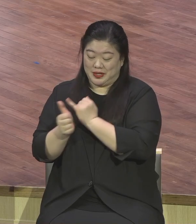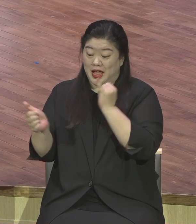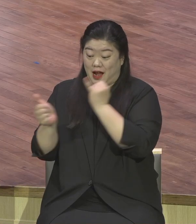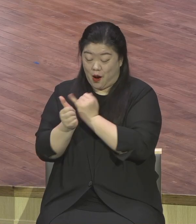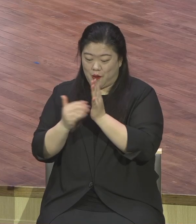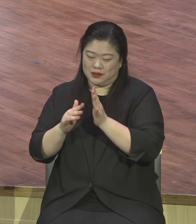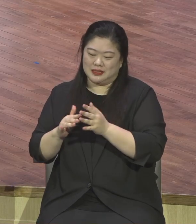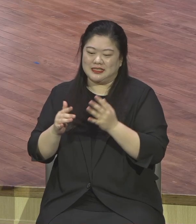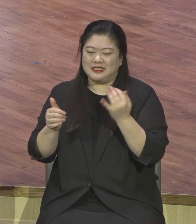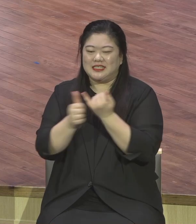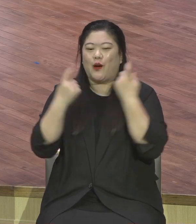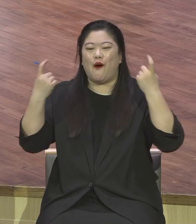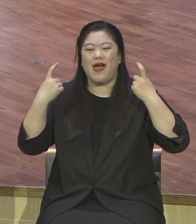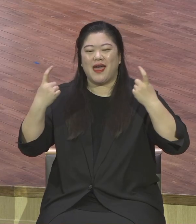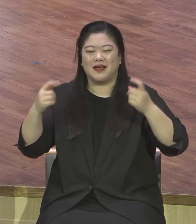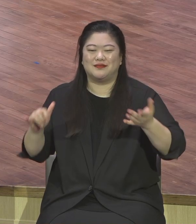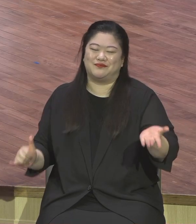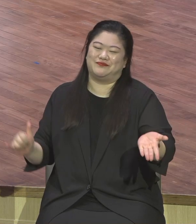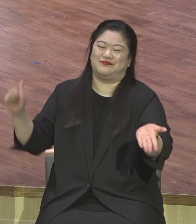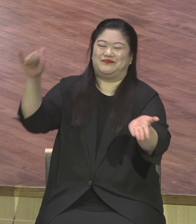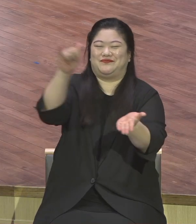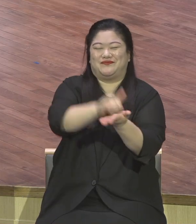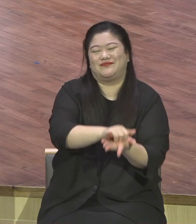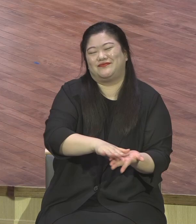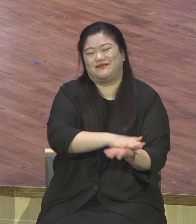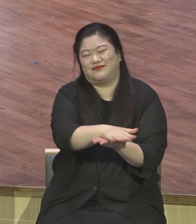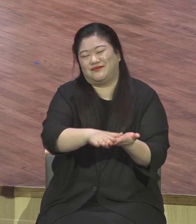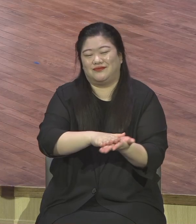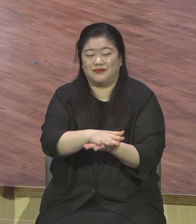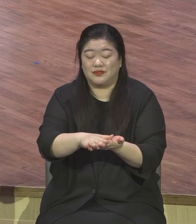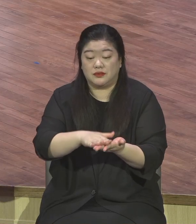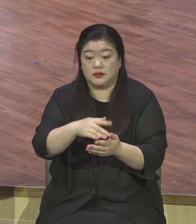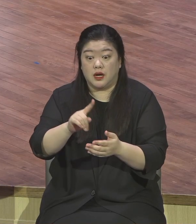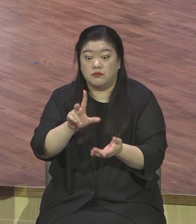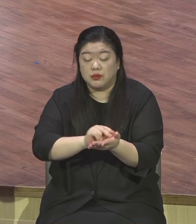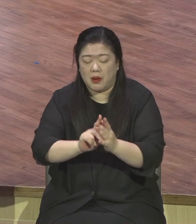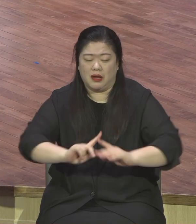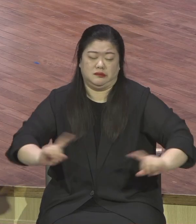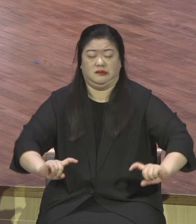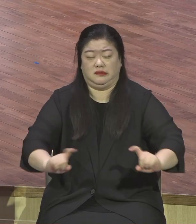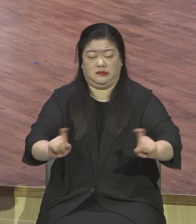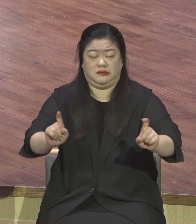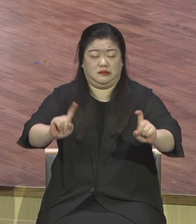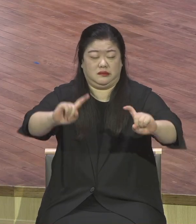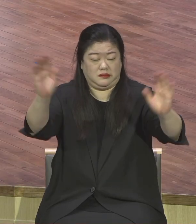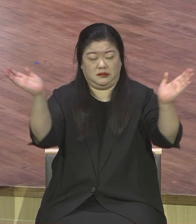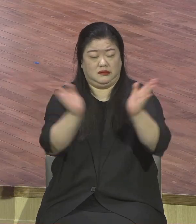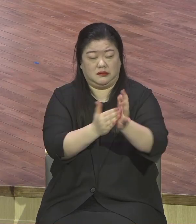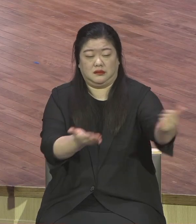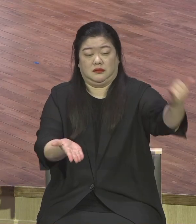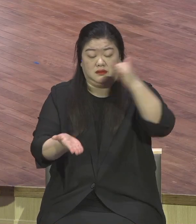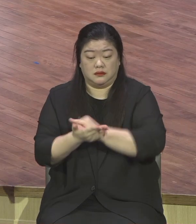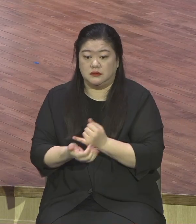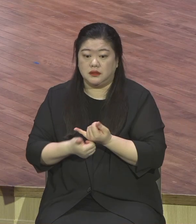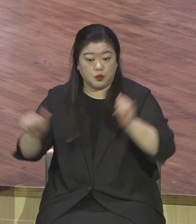하나님과 행복하게 살도록 장세기 이제 이장에서 하나님이 영원히 누리도록 하나님께서